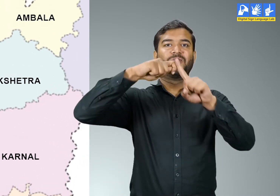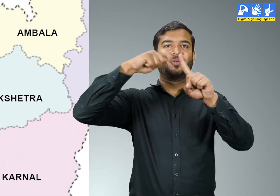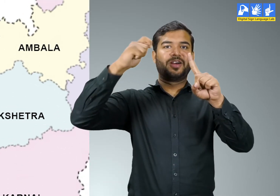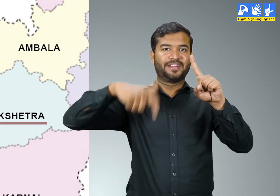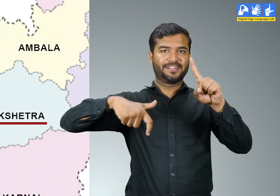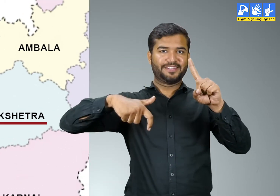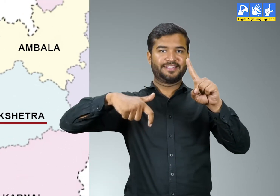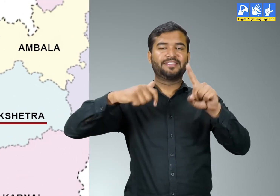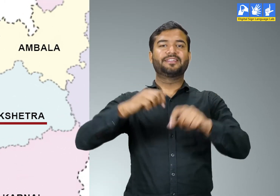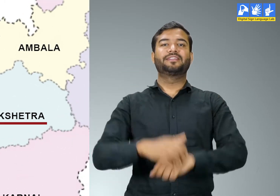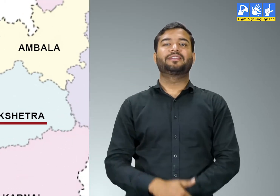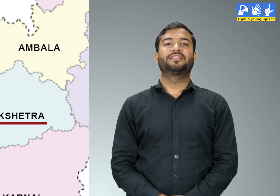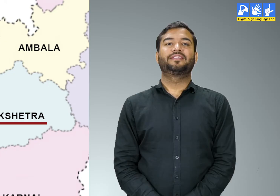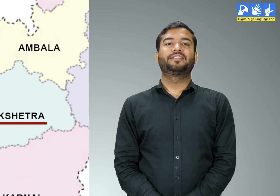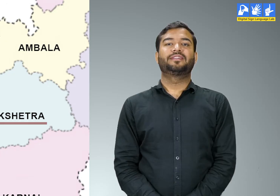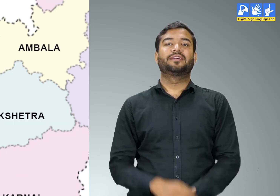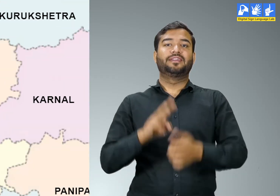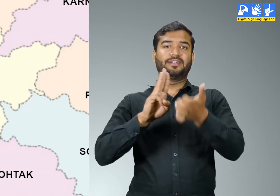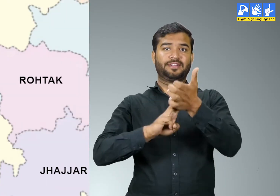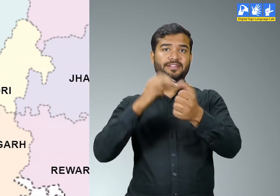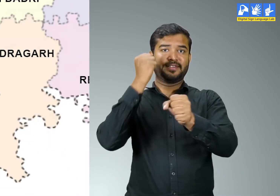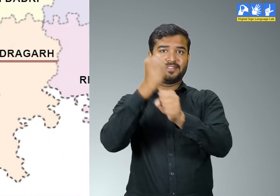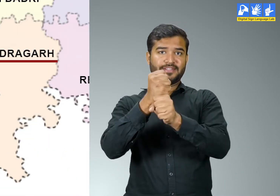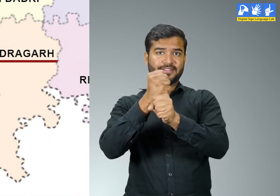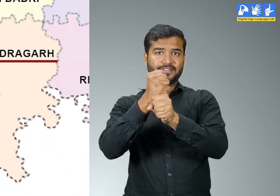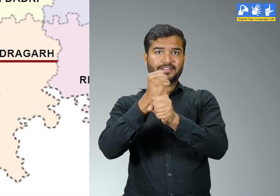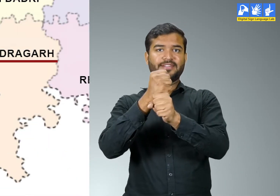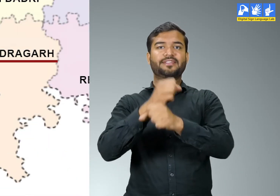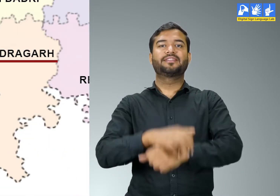कुशेत्र महेंदरगड